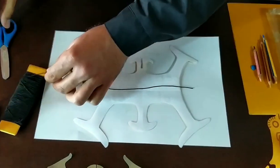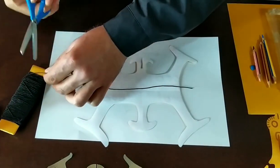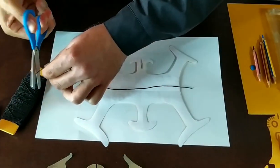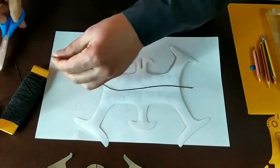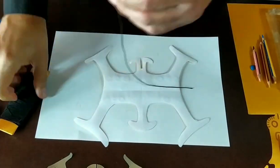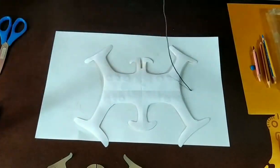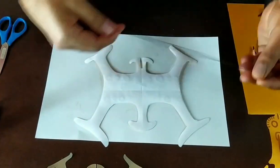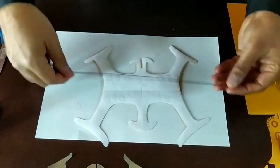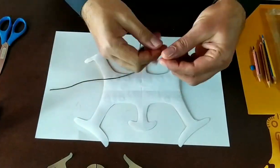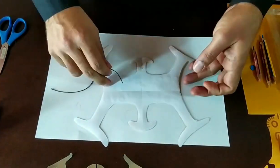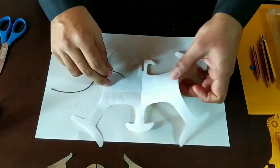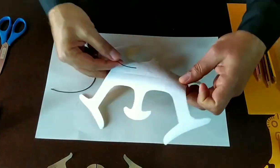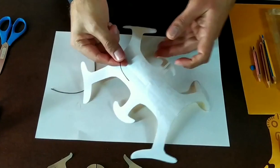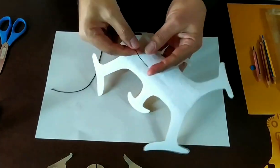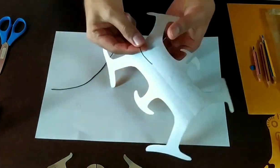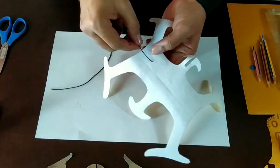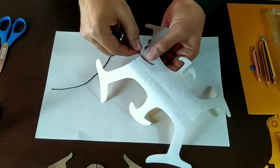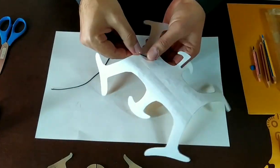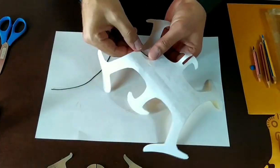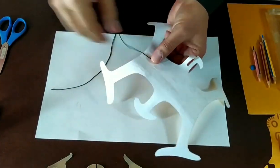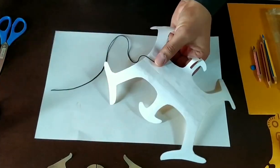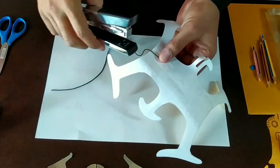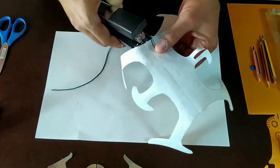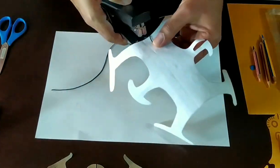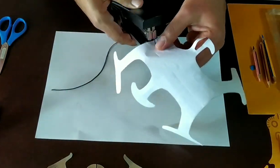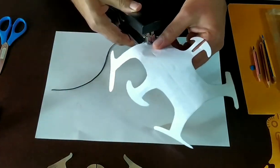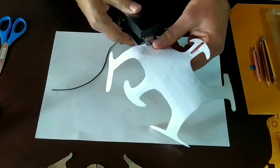Ahora, a poner el hilo caucho de esta manera.